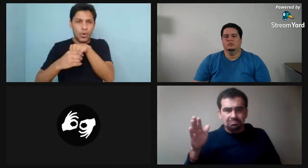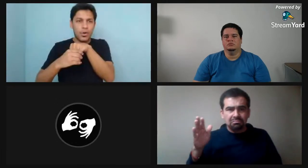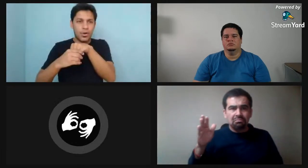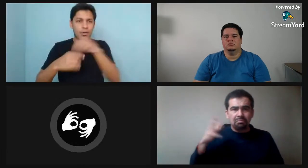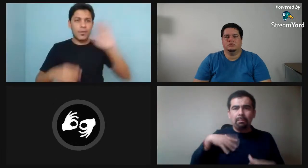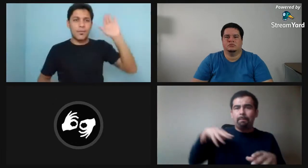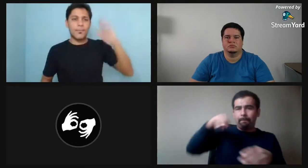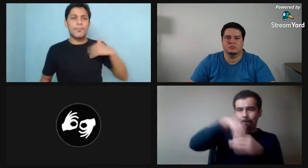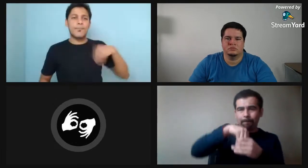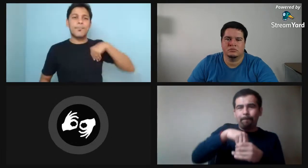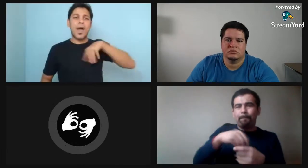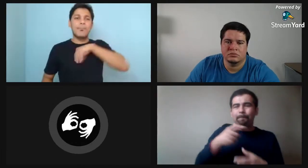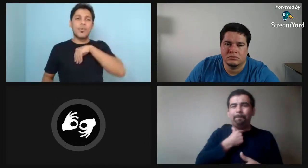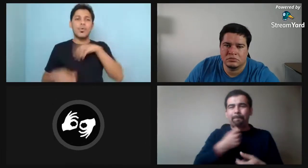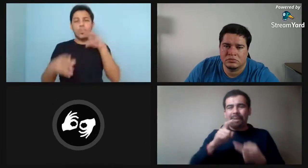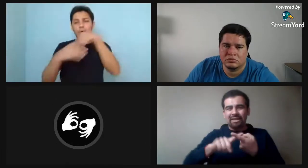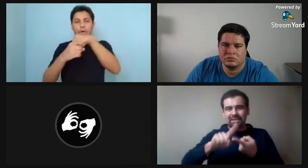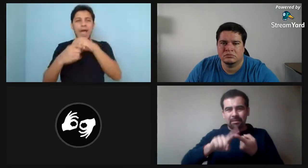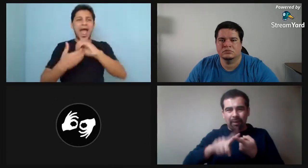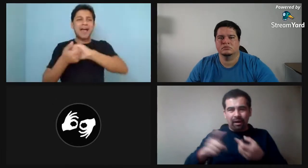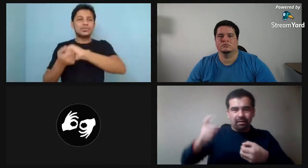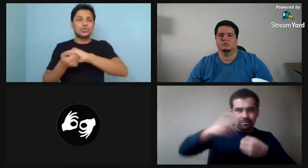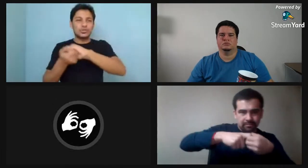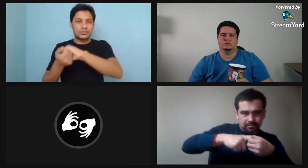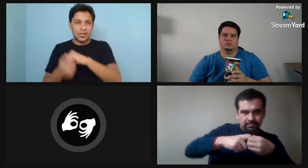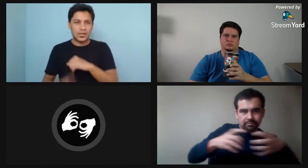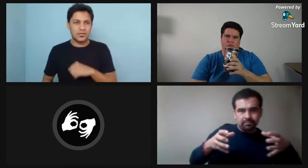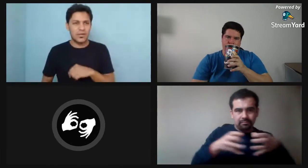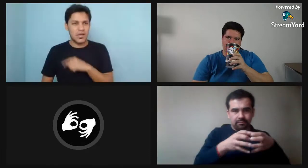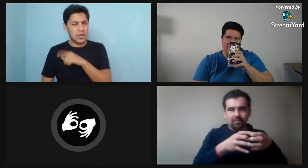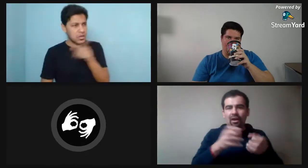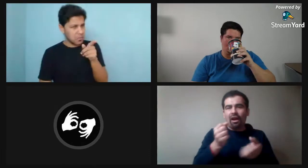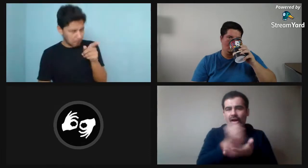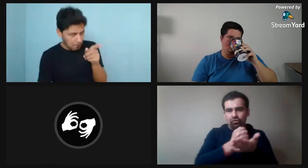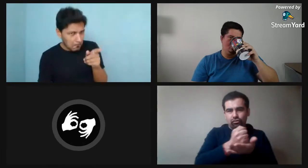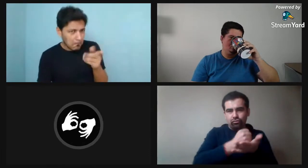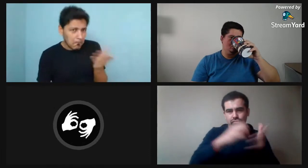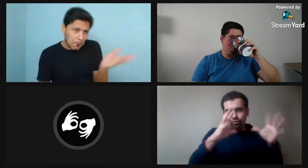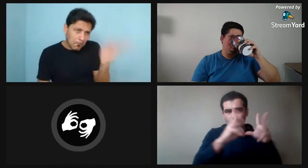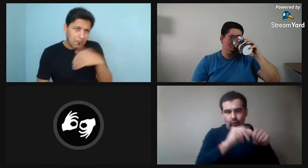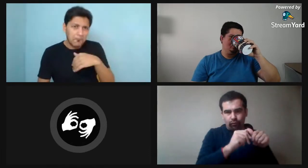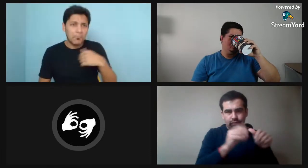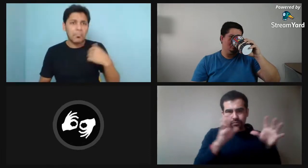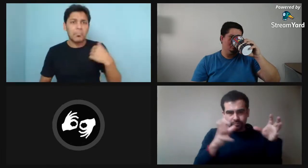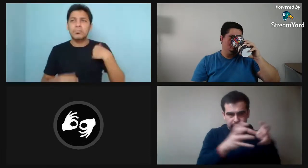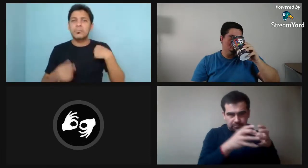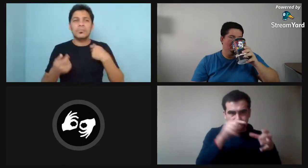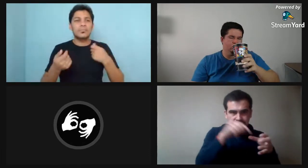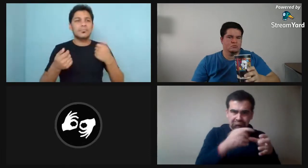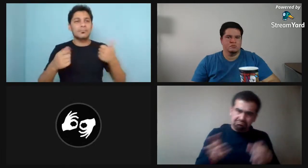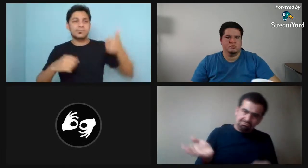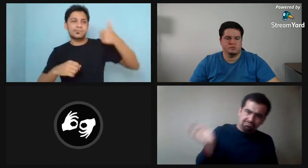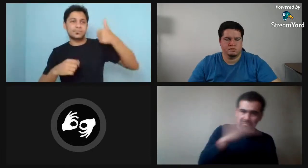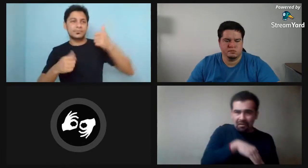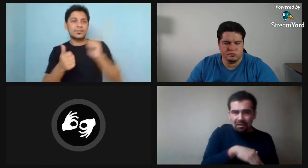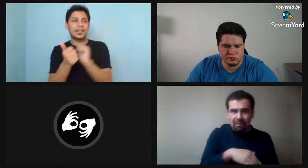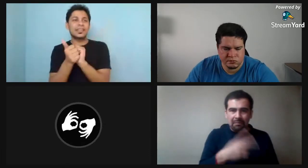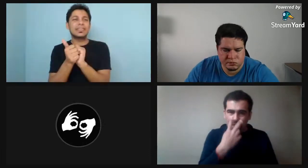Podía levantar la mano, podía participar. A mí me gustaba mucho participar en la asociación, en el club de sordos.